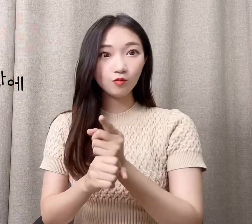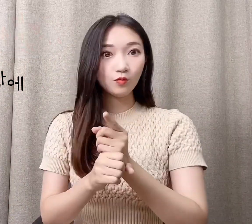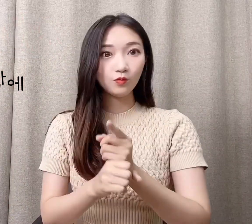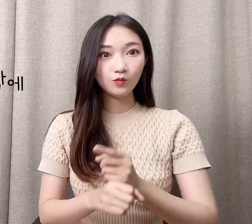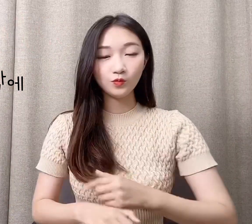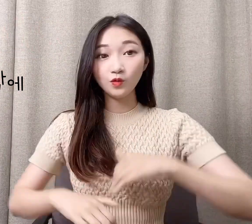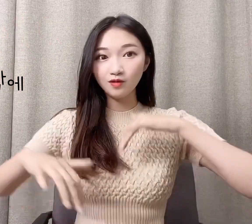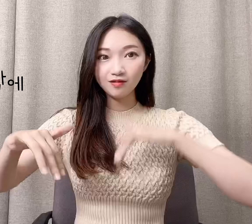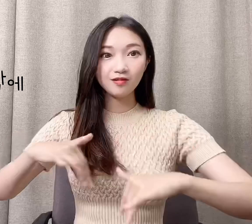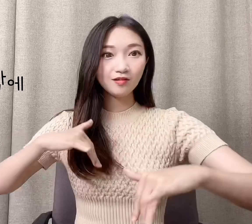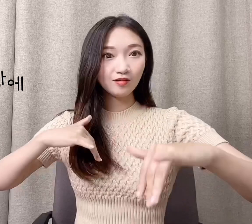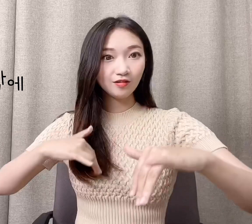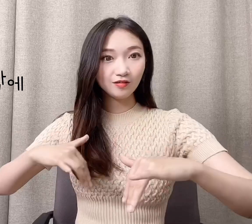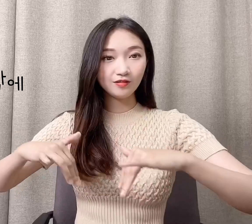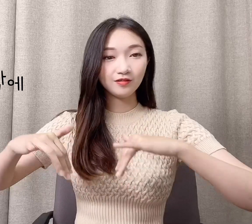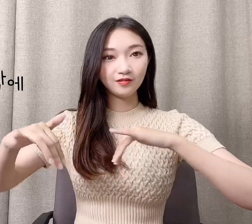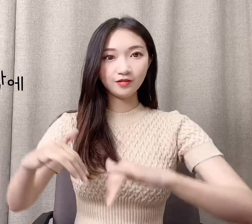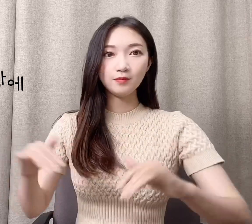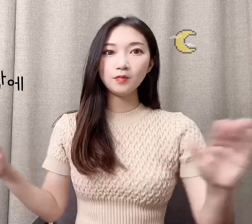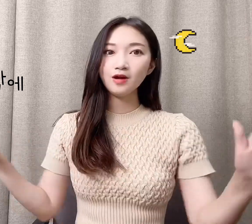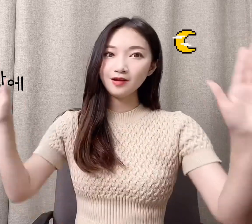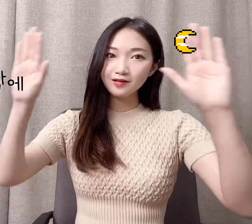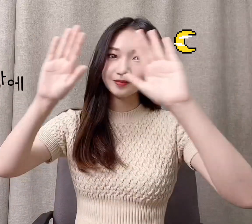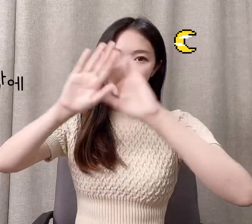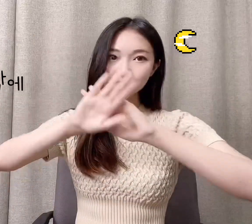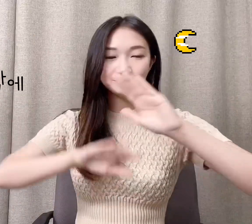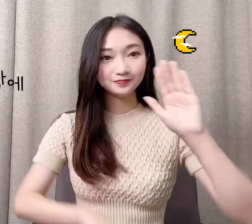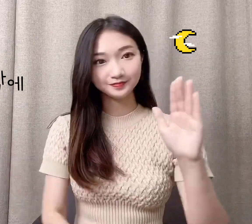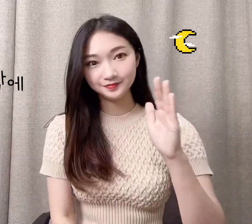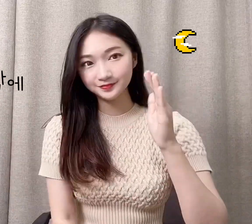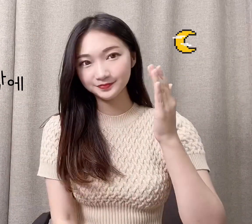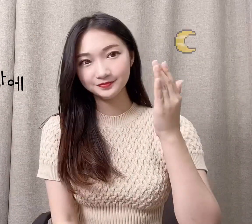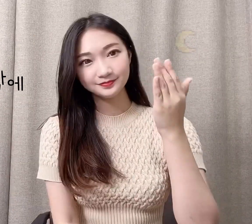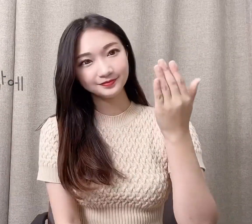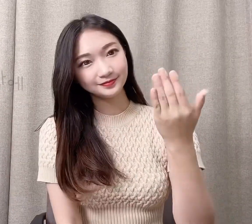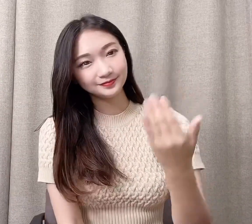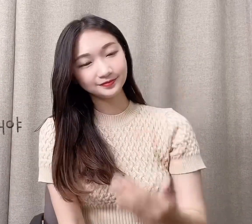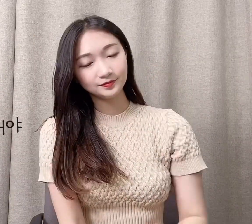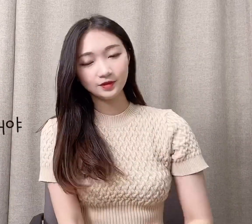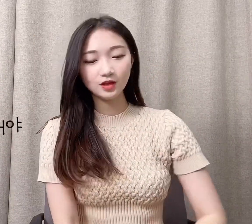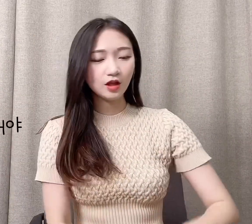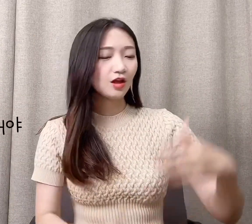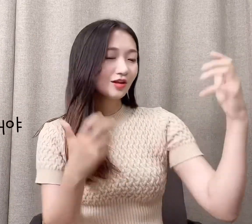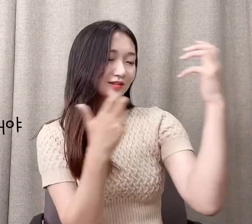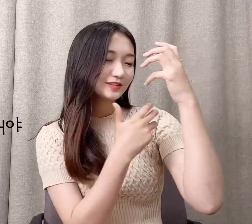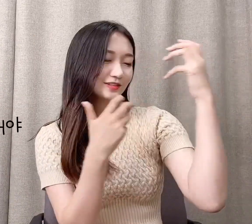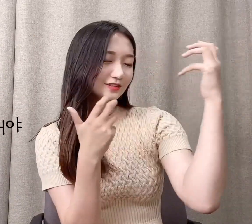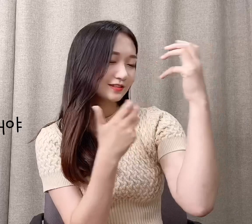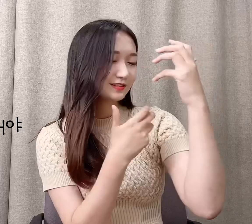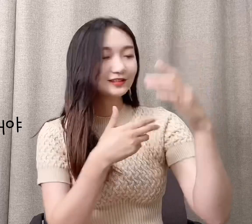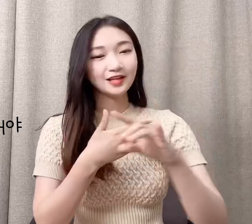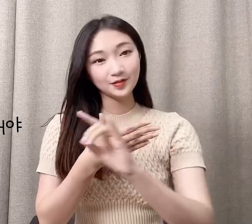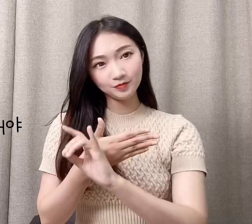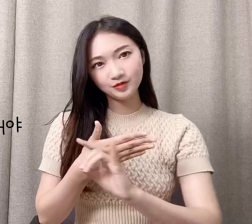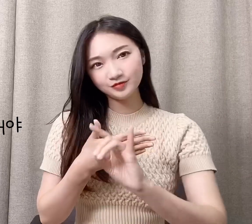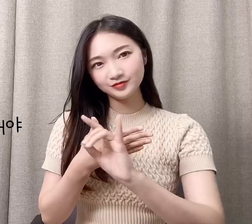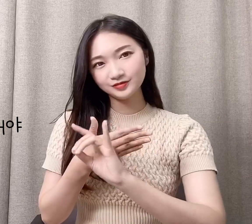거리에 너둠이 젖어들고 쉽게 흘려